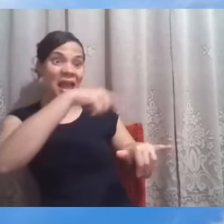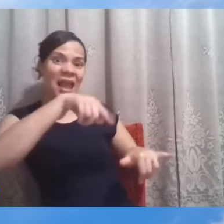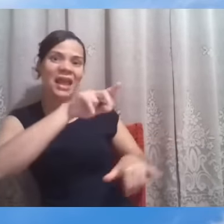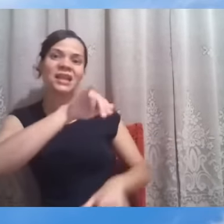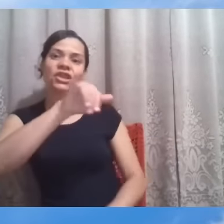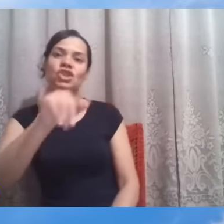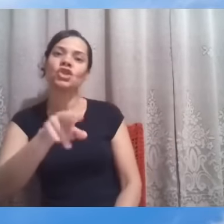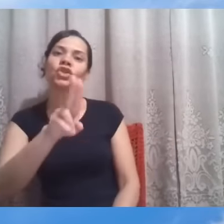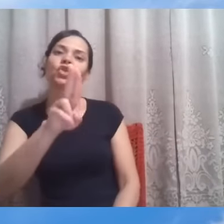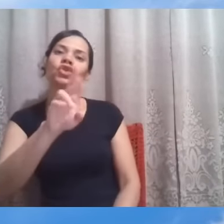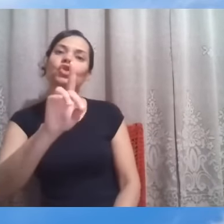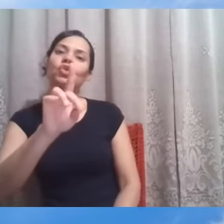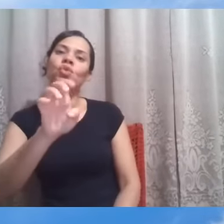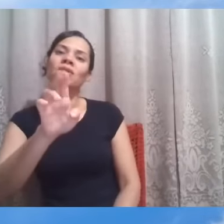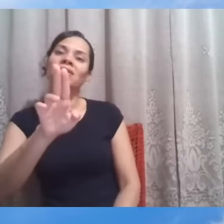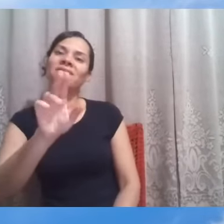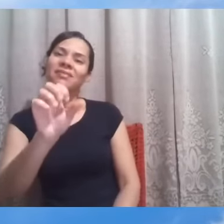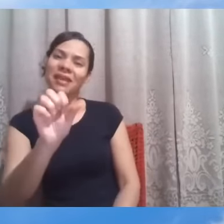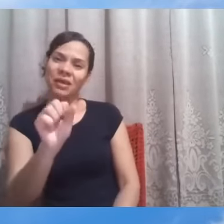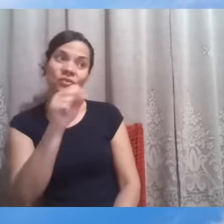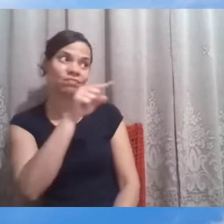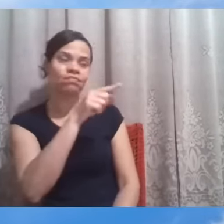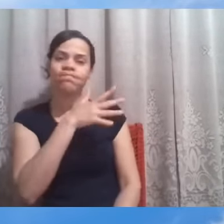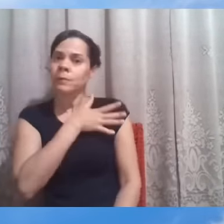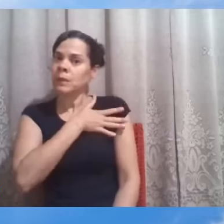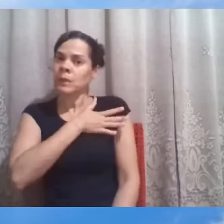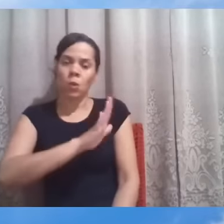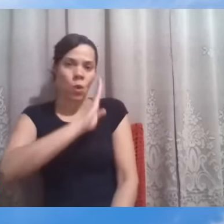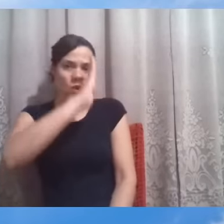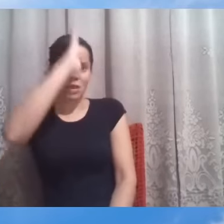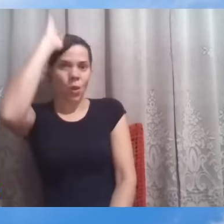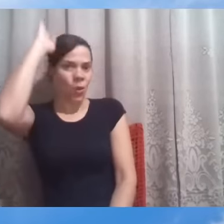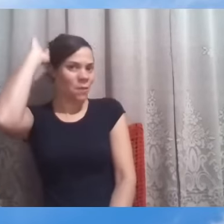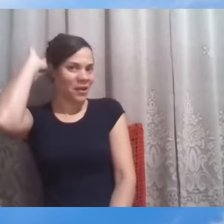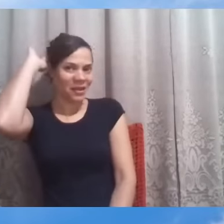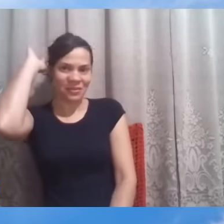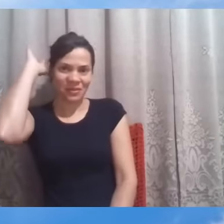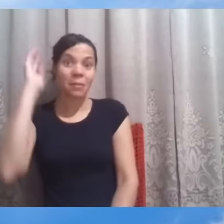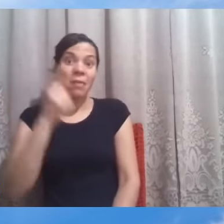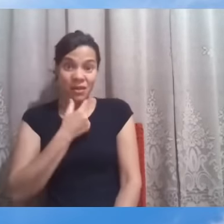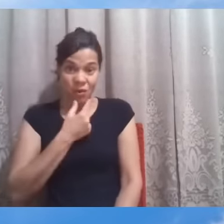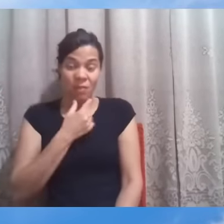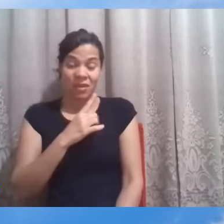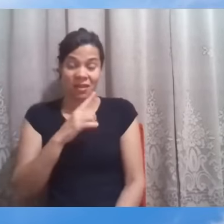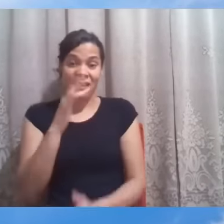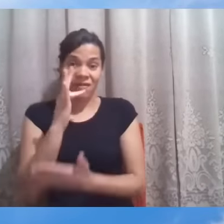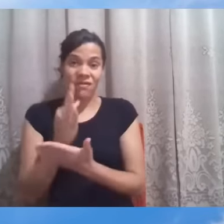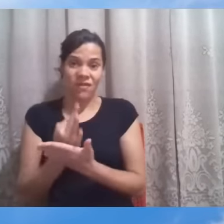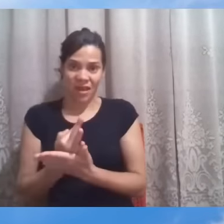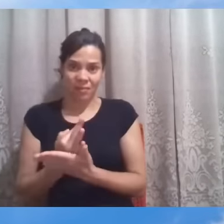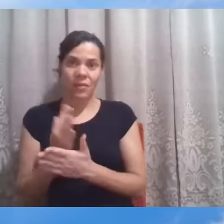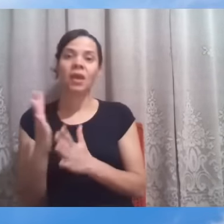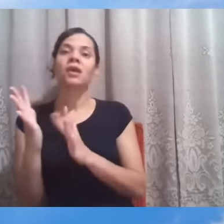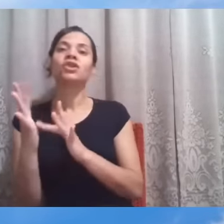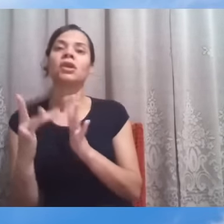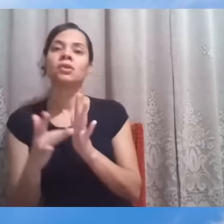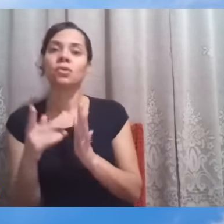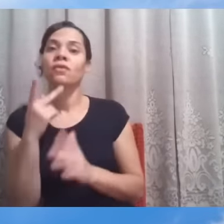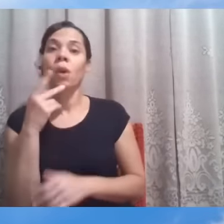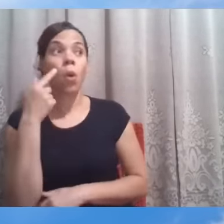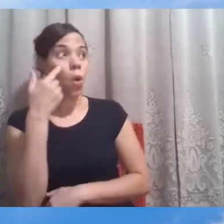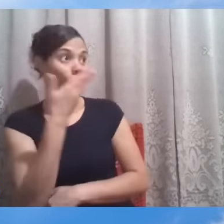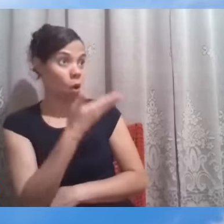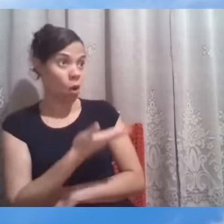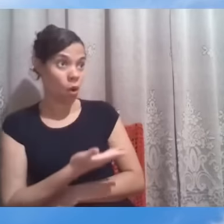uma profunda revolta para com os romanos dominadores, Jesus exalta a fé de um romano, de um gentil, oh, como é grande a fé desse homem.